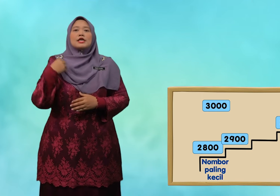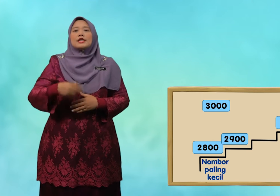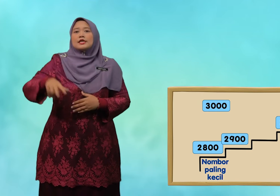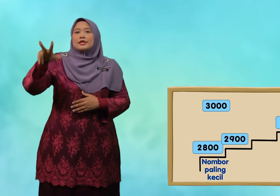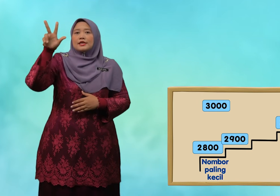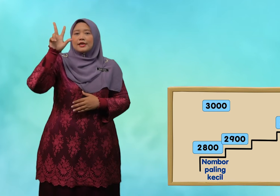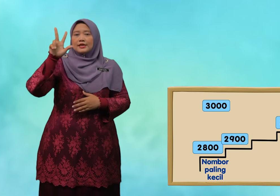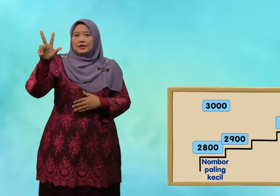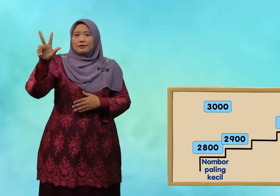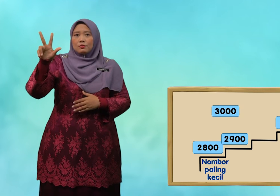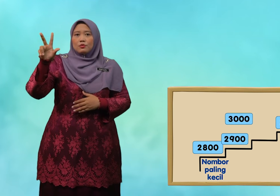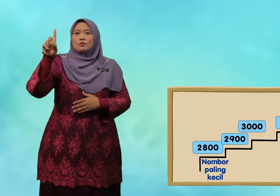3,000